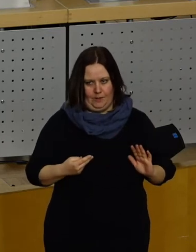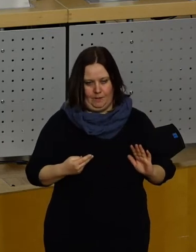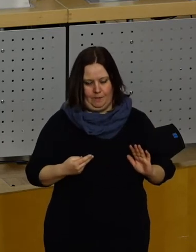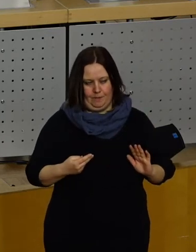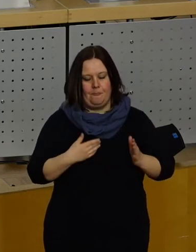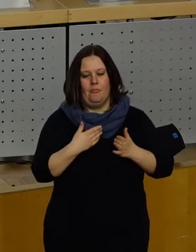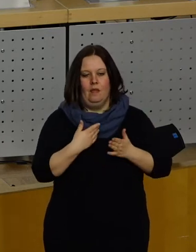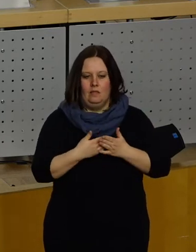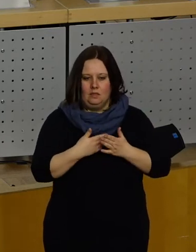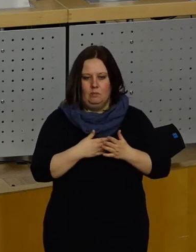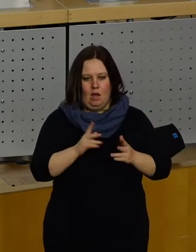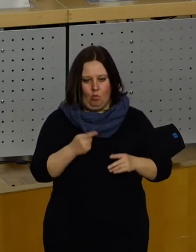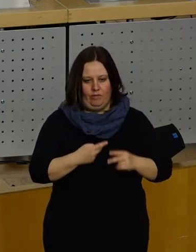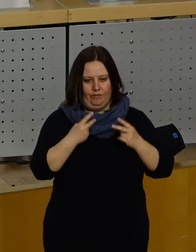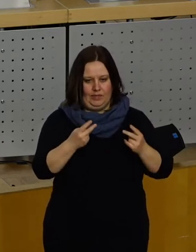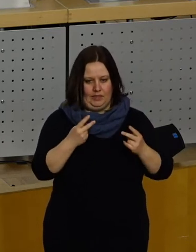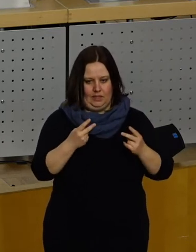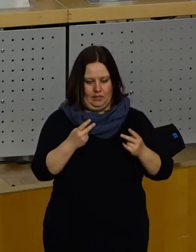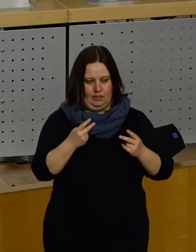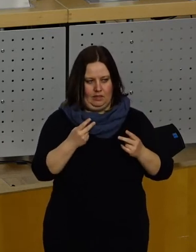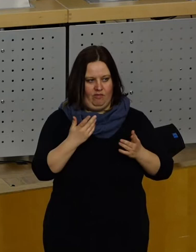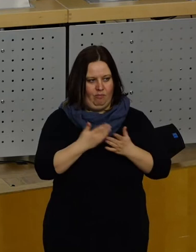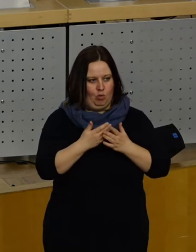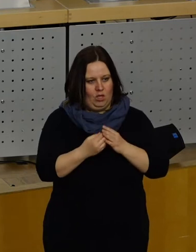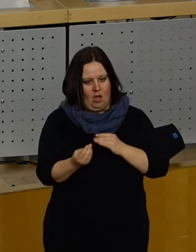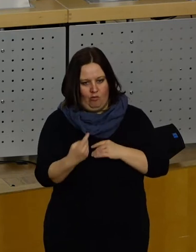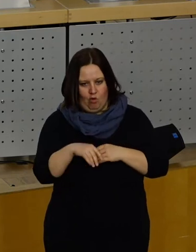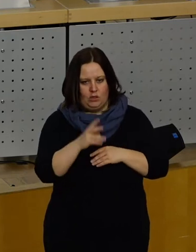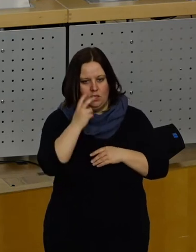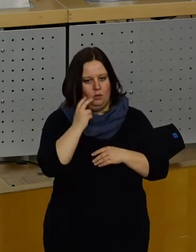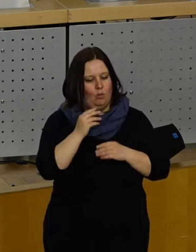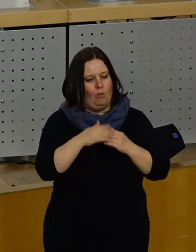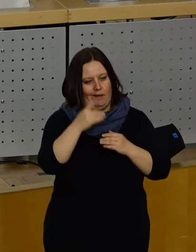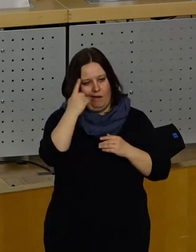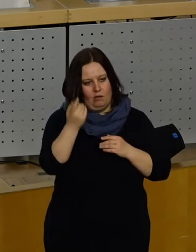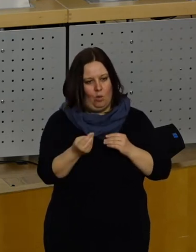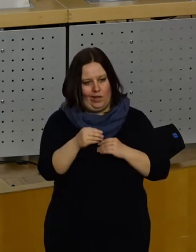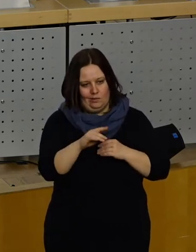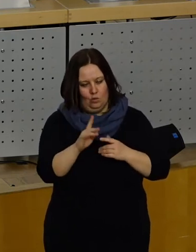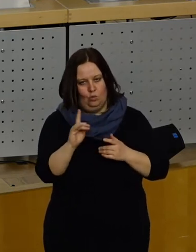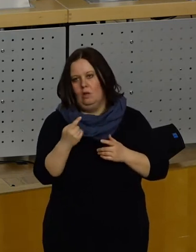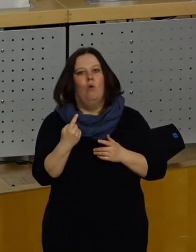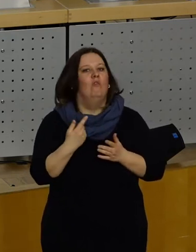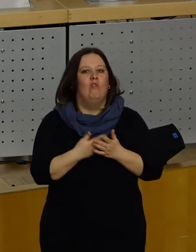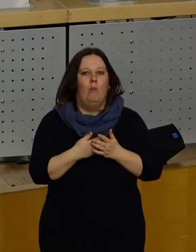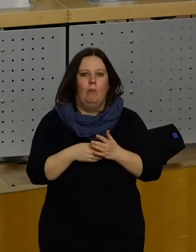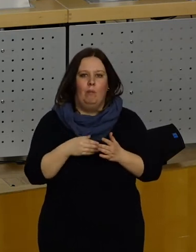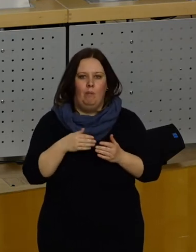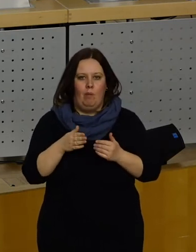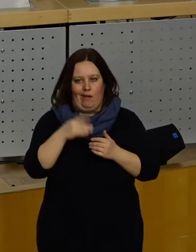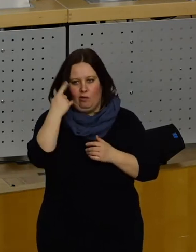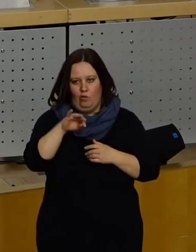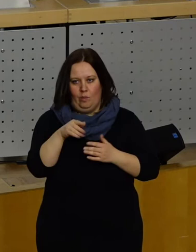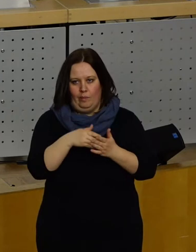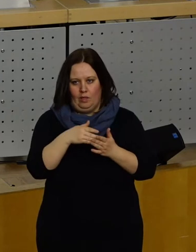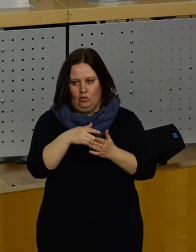Deswegen finde ich es auch besonders wichtig, dass sozusagen Ergänzungen von dem Seniorenbeirat und auch von dem Beirat für Menschen mit